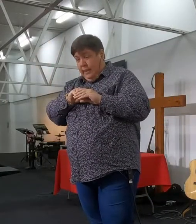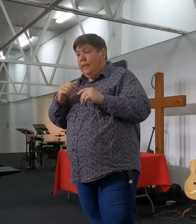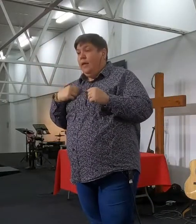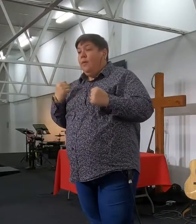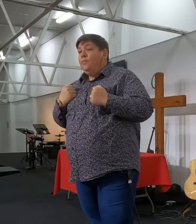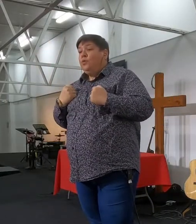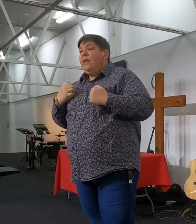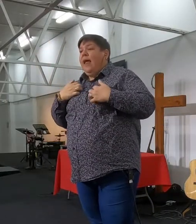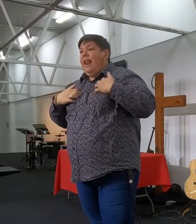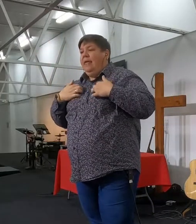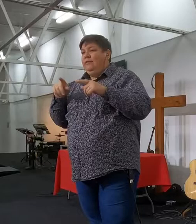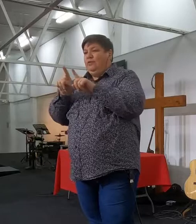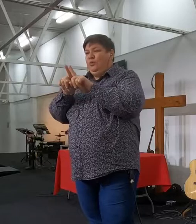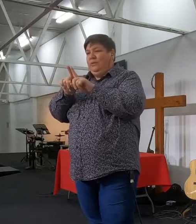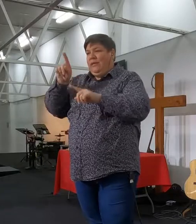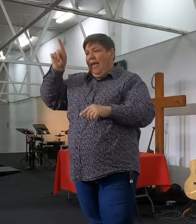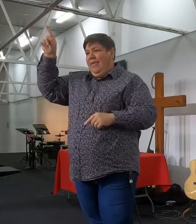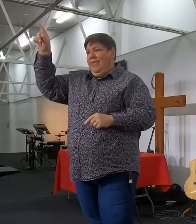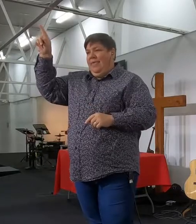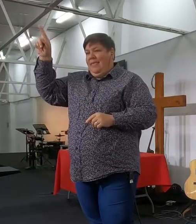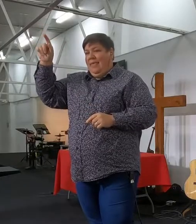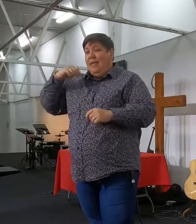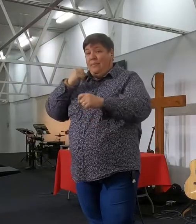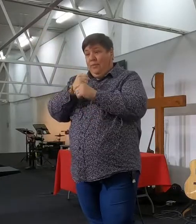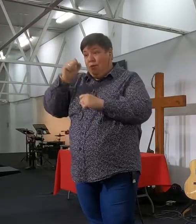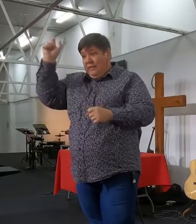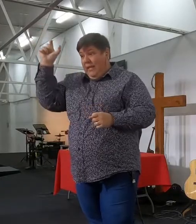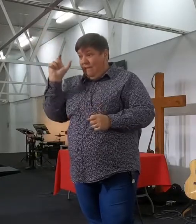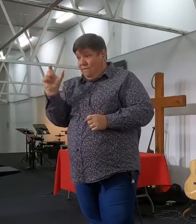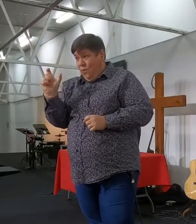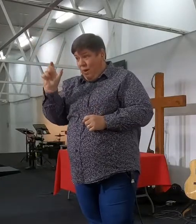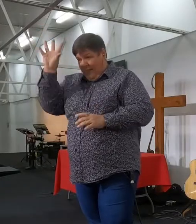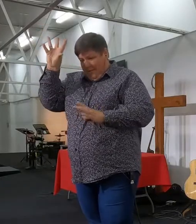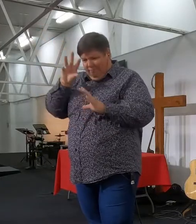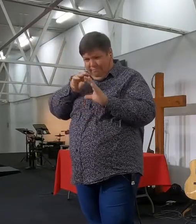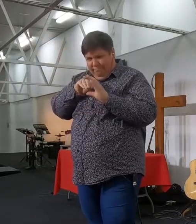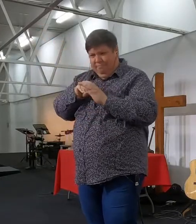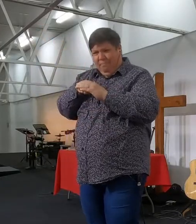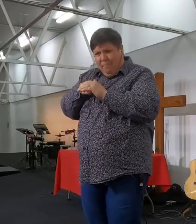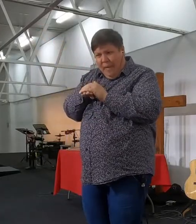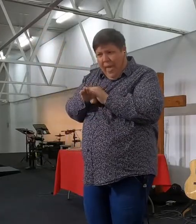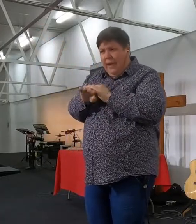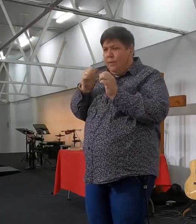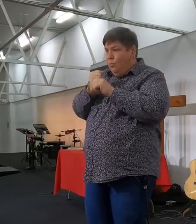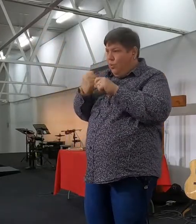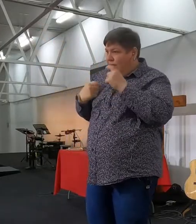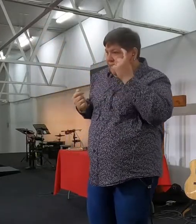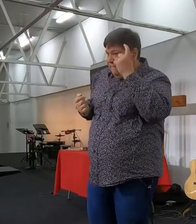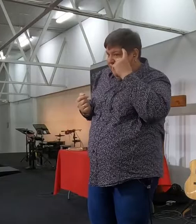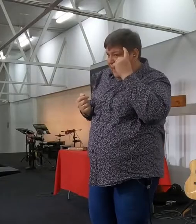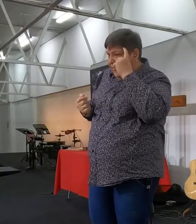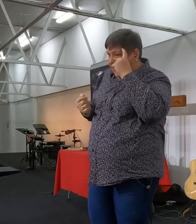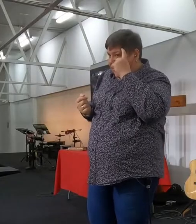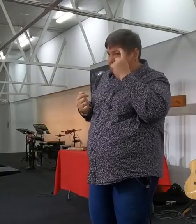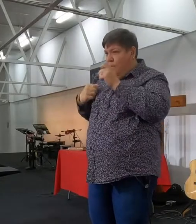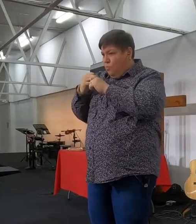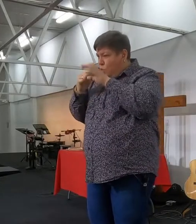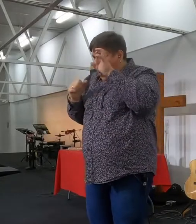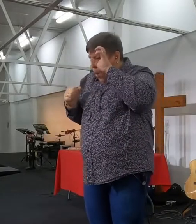in my hart? Ek praat van, ek moet die woord in my hart beren. Ek moet het absorbeer. Ek moet het verorben.